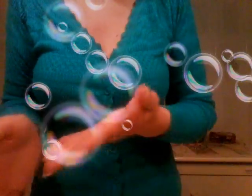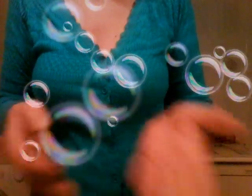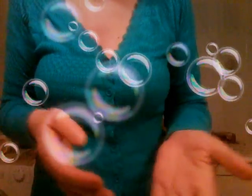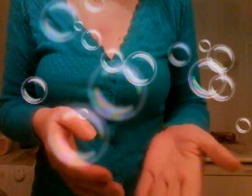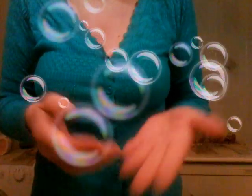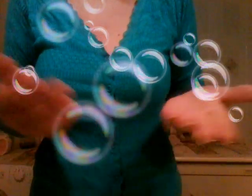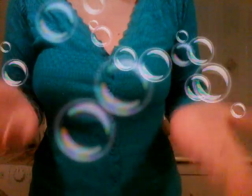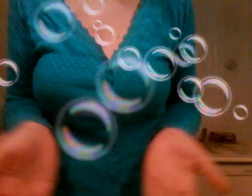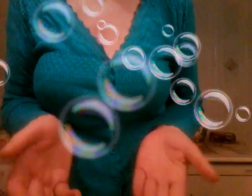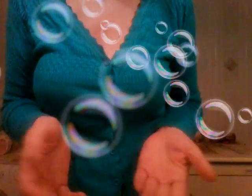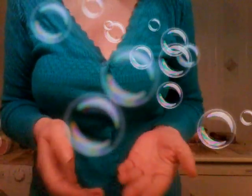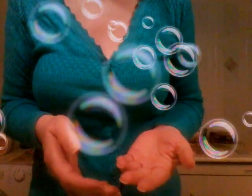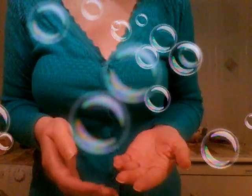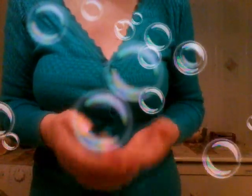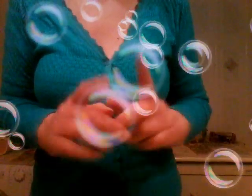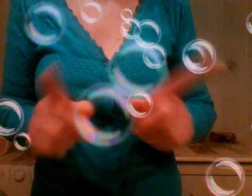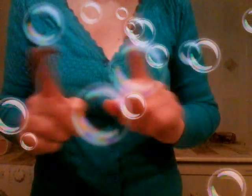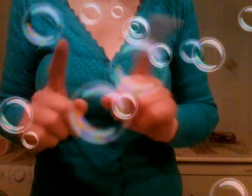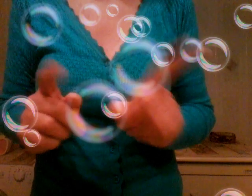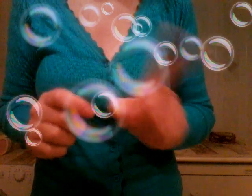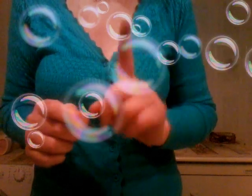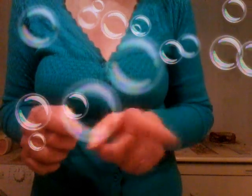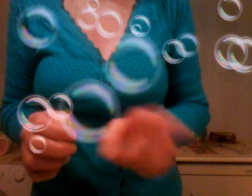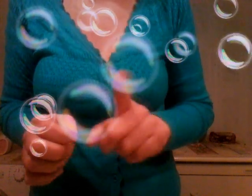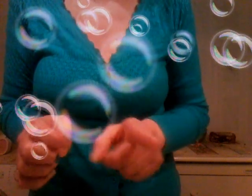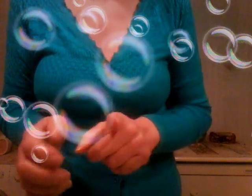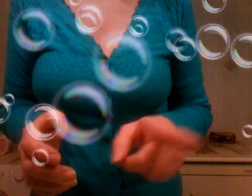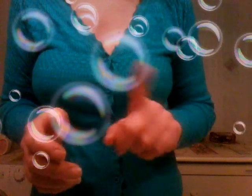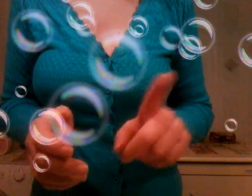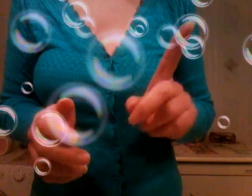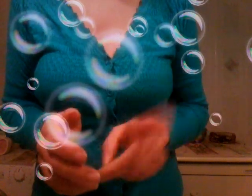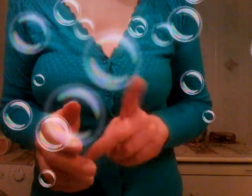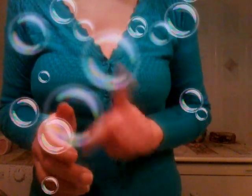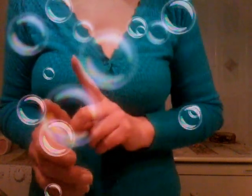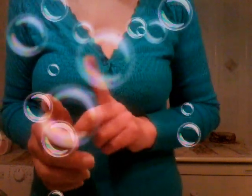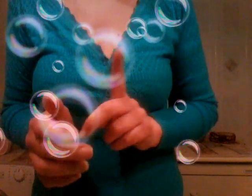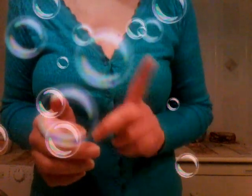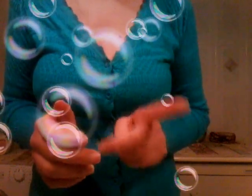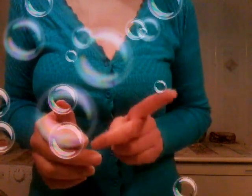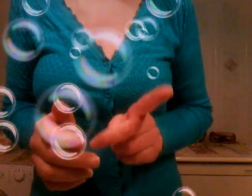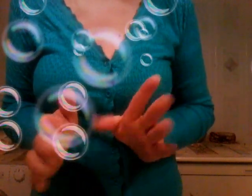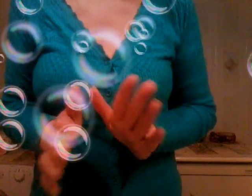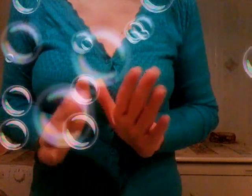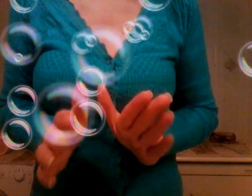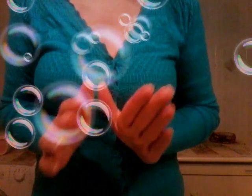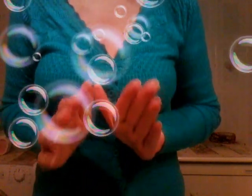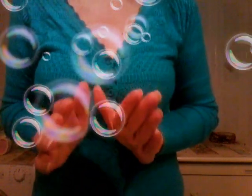lei la torna nella lavora perché le donne non gli piace prendere il reddito senza lavorare a certe donne a certe